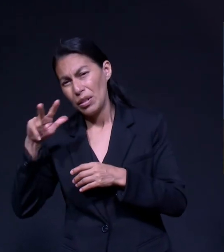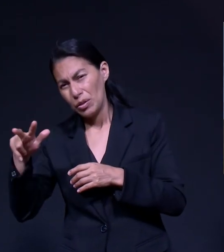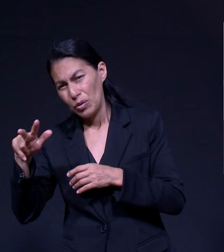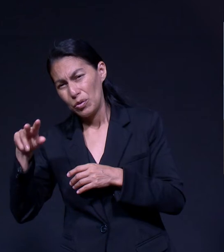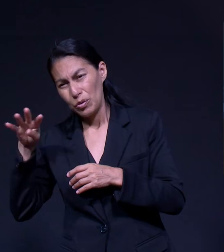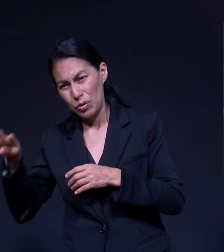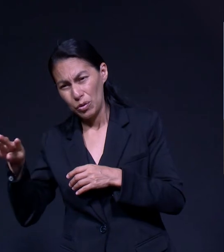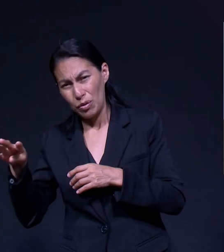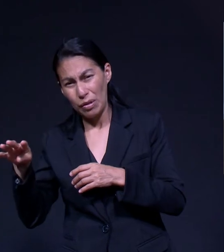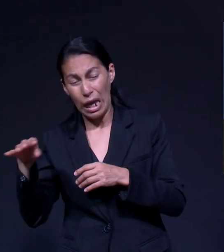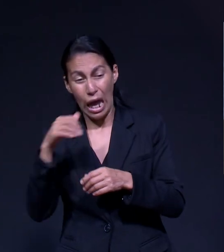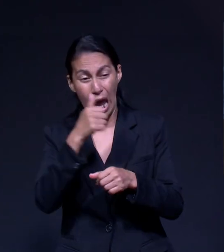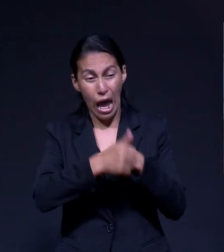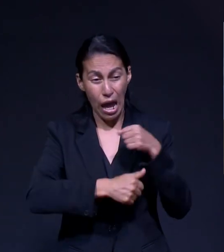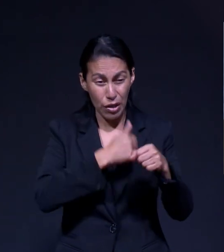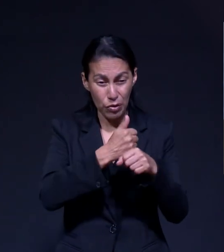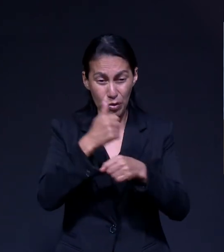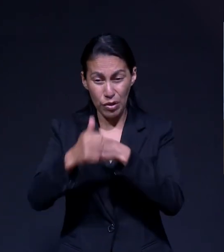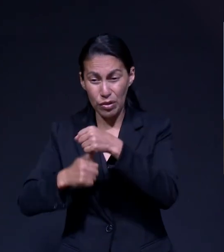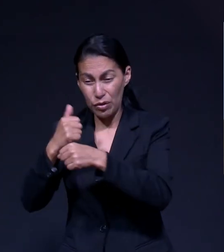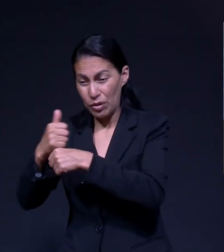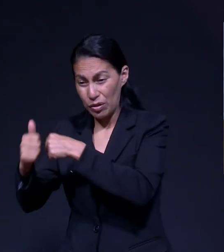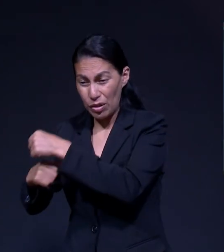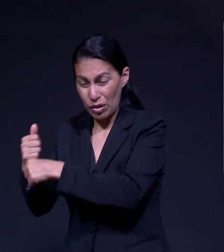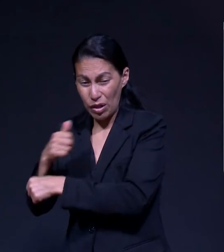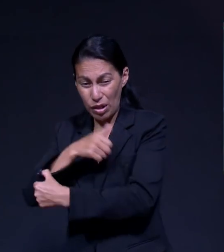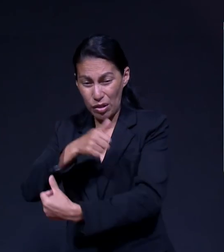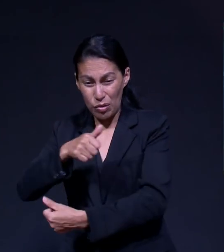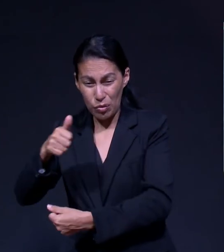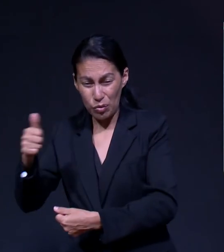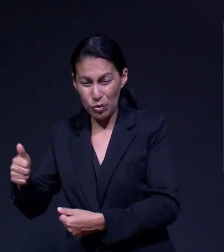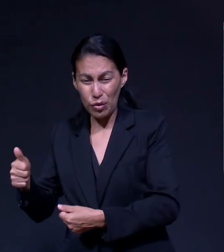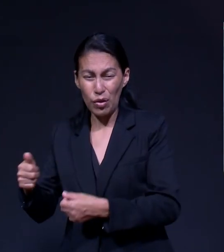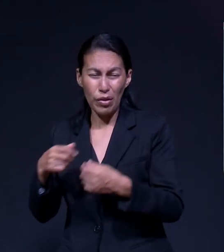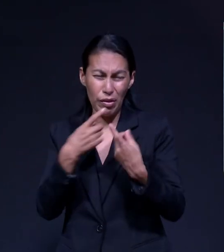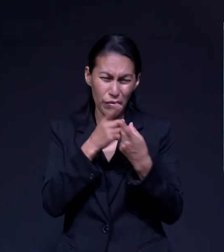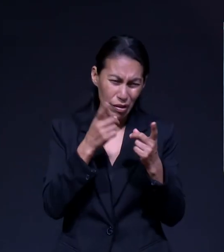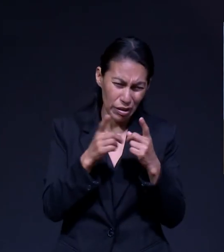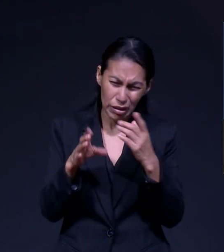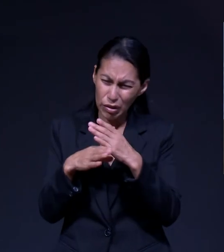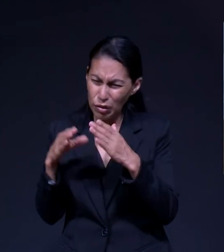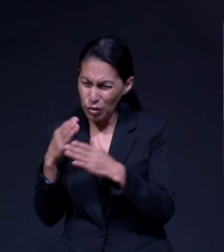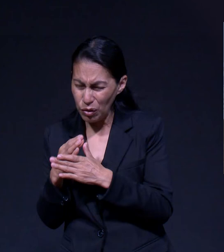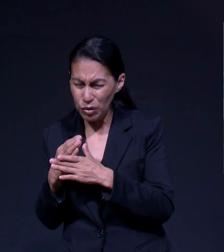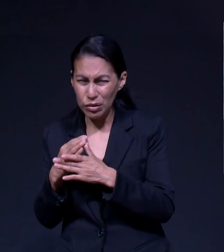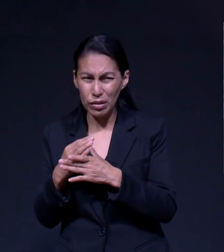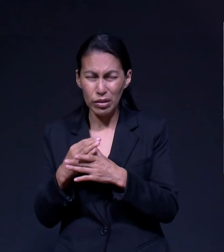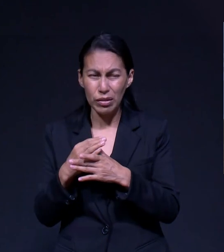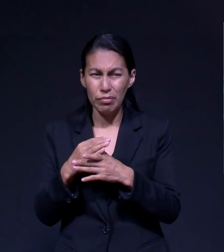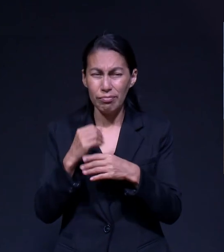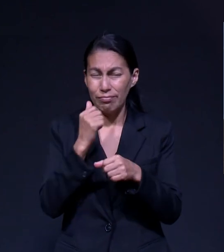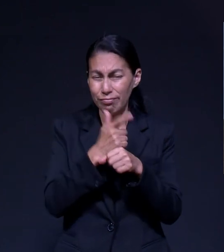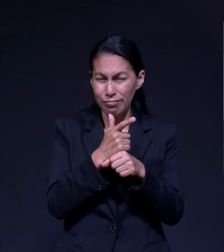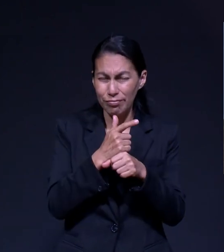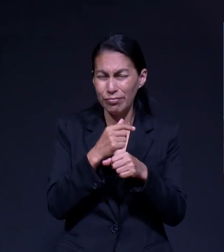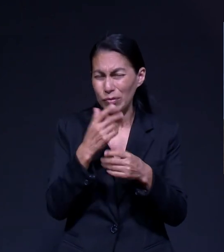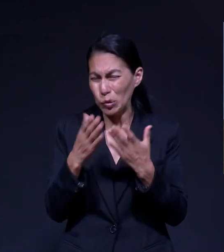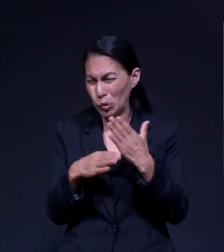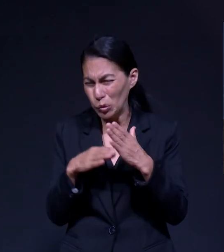Algo Que Me Había Marcado Algún Encuentro Algún Cuestionamiento Algún Descubrimiento Así que